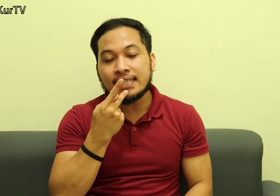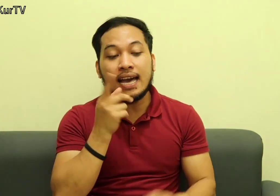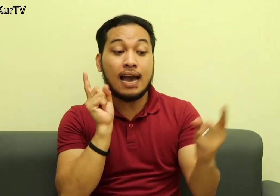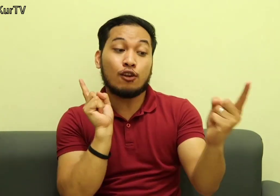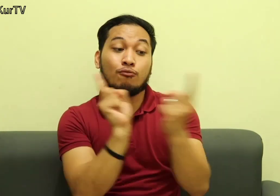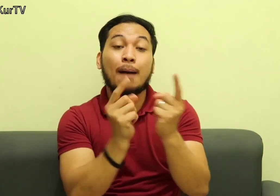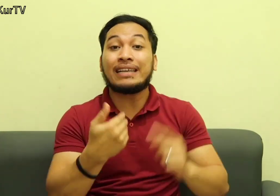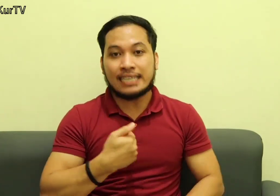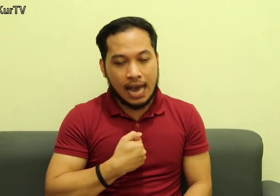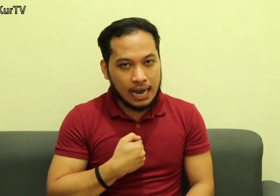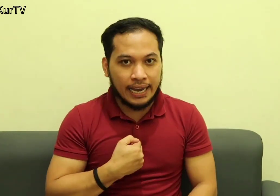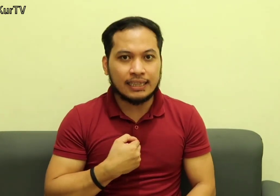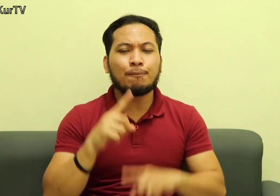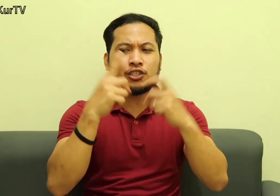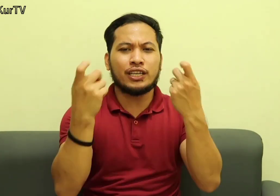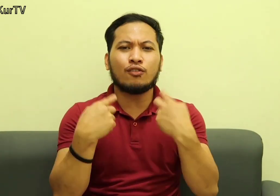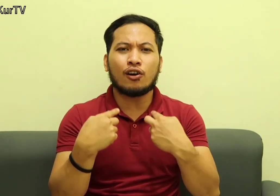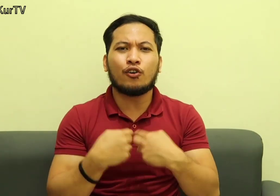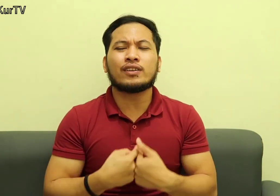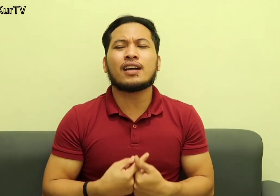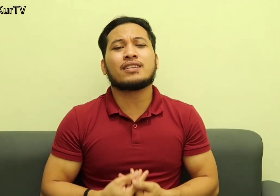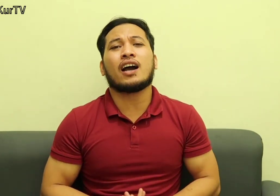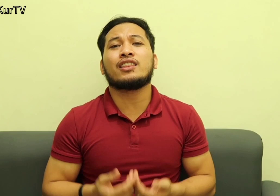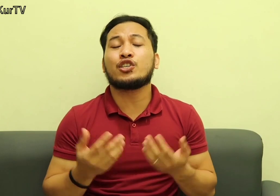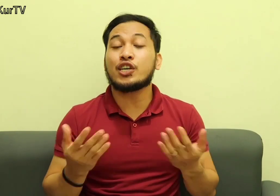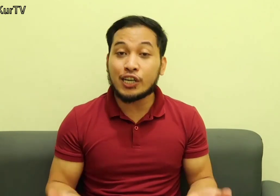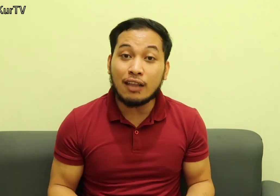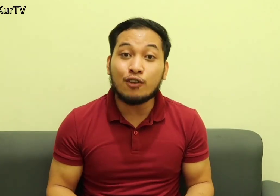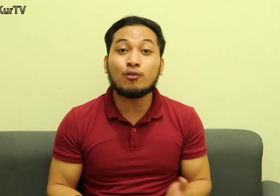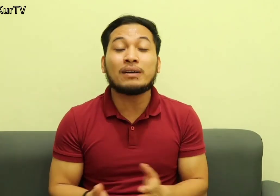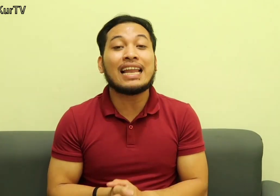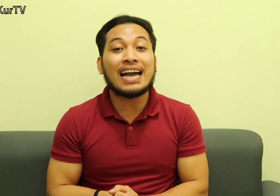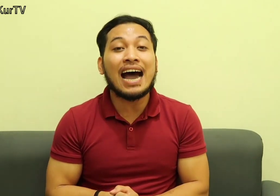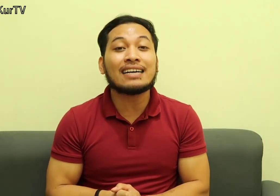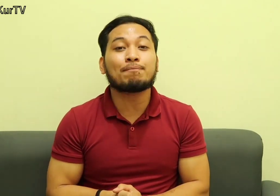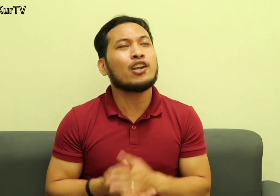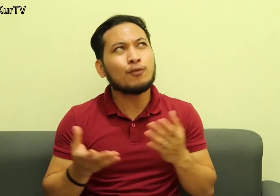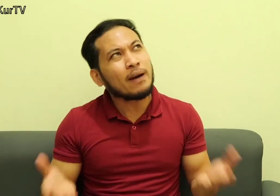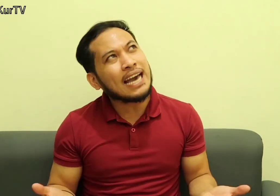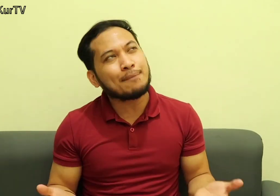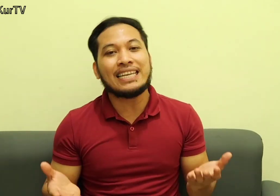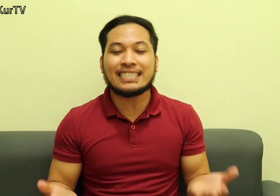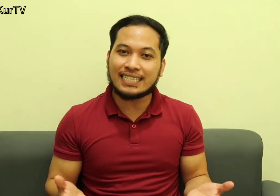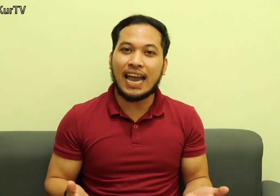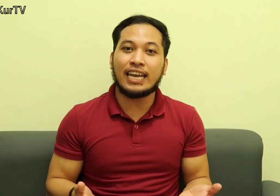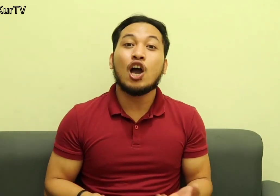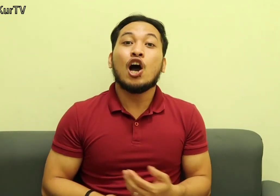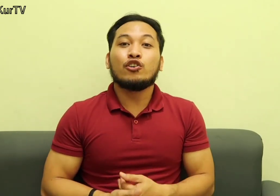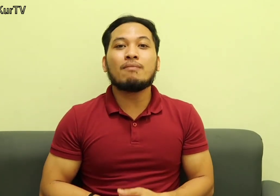na lumapit sa akin tapos tinanong ako sabi sa akin teacher CURT ano po ba talaga ang paano po ba namin isasign yung